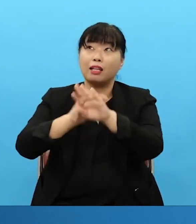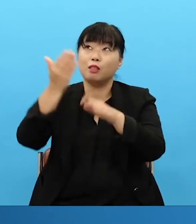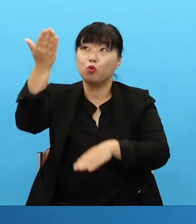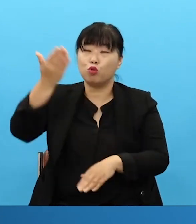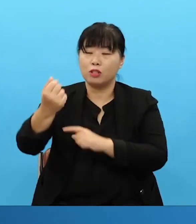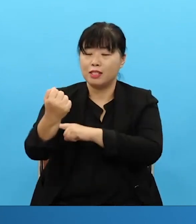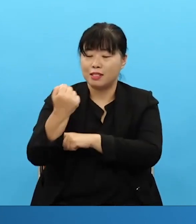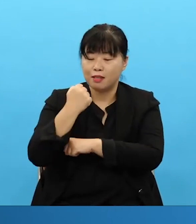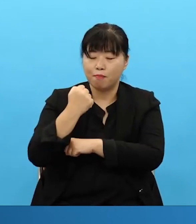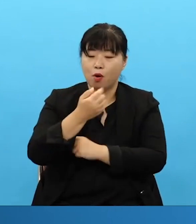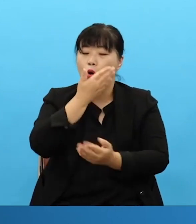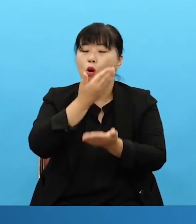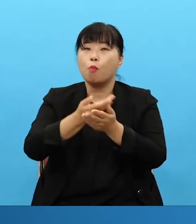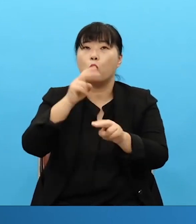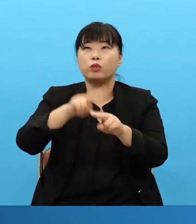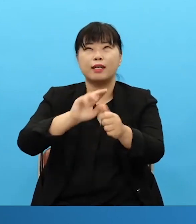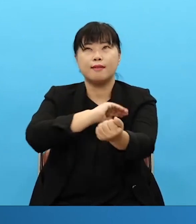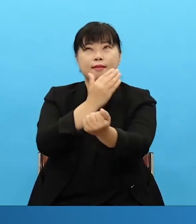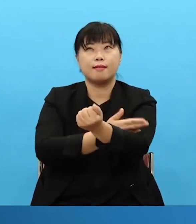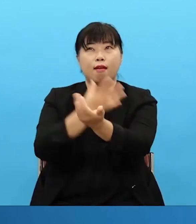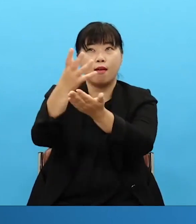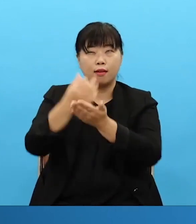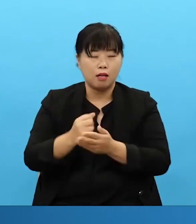It's from ground and it's eternal. Make them know that.